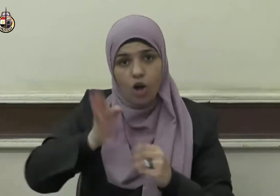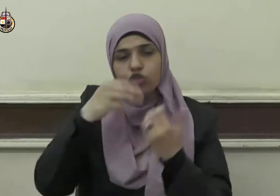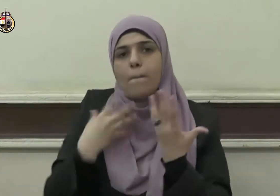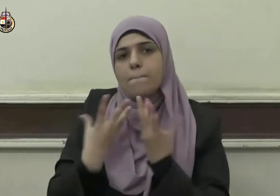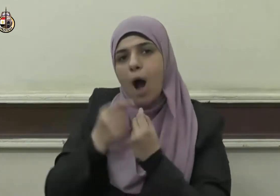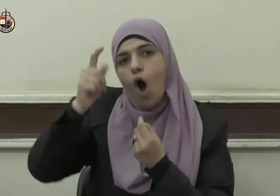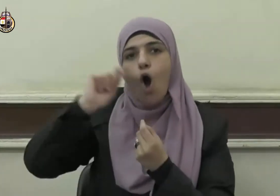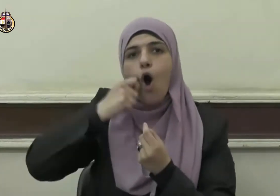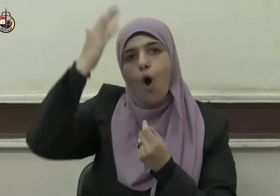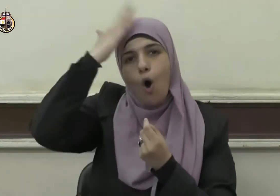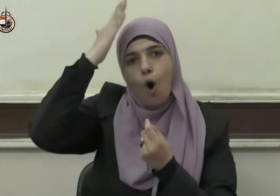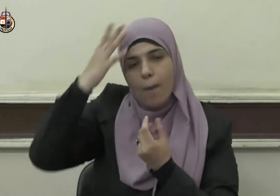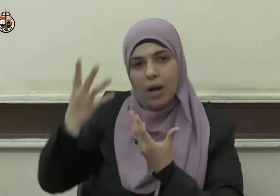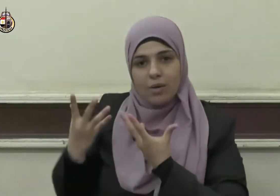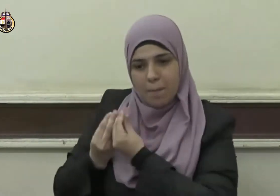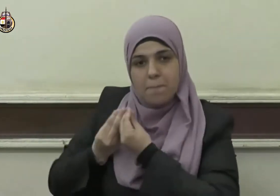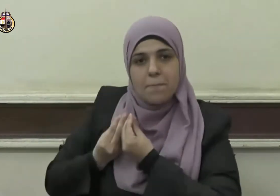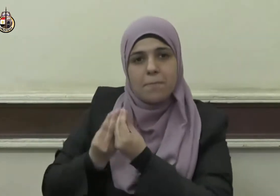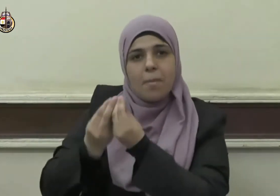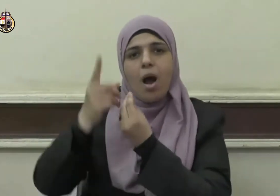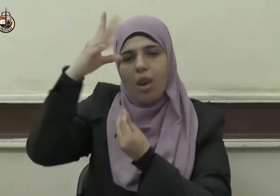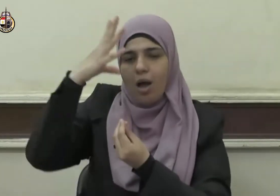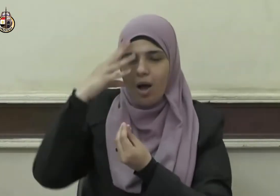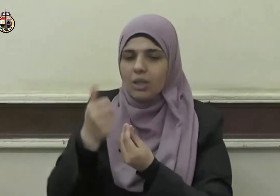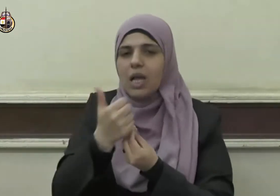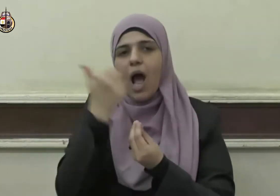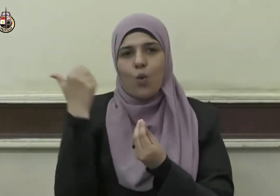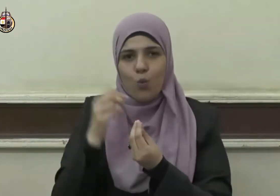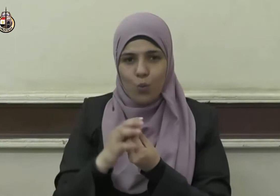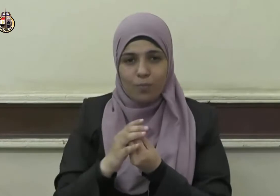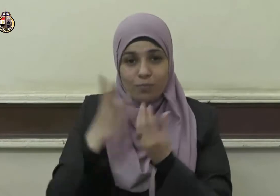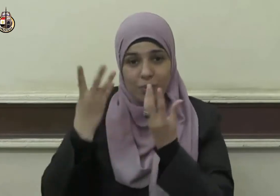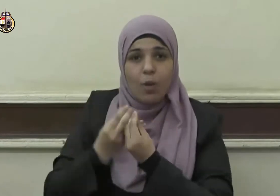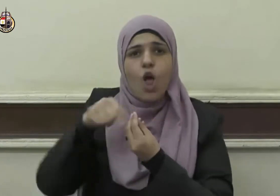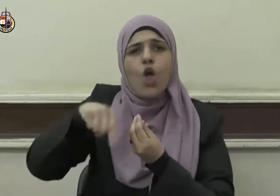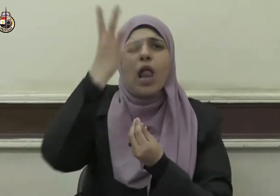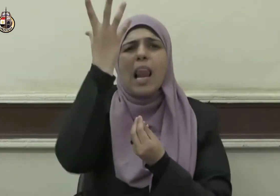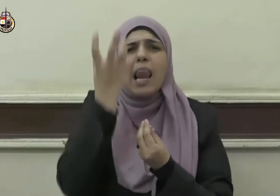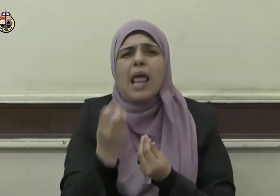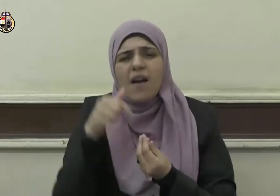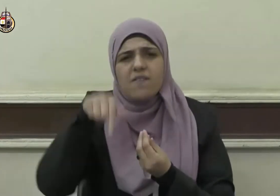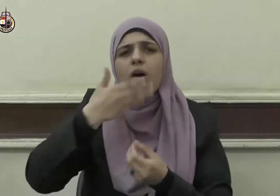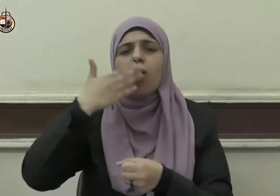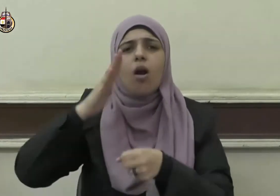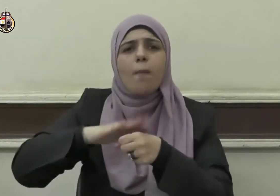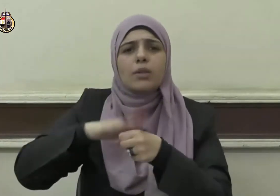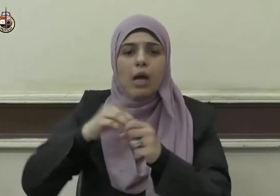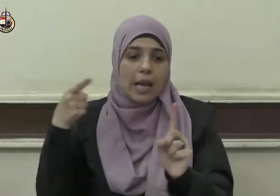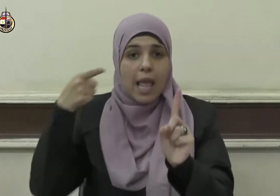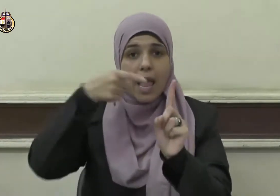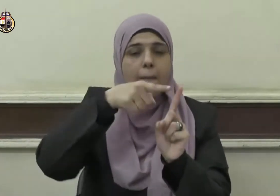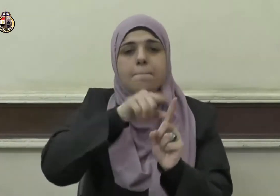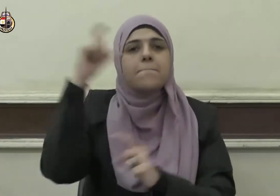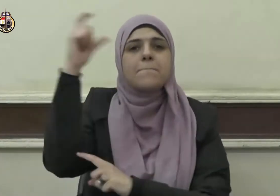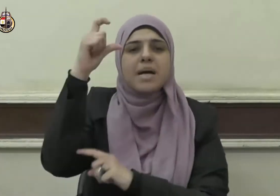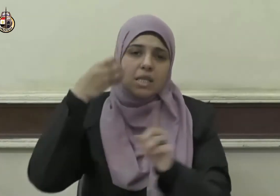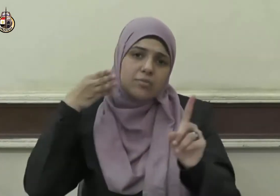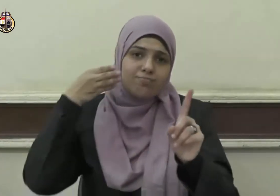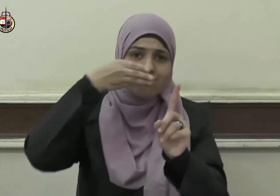بن الخطاب رضي الله عنه ليئة في رمضان إلى المسجد فإذا الناس